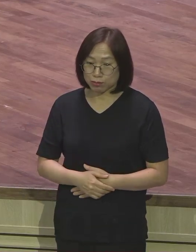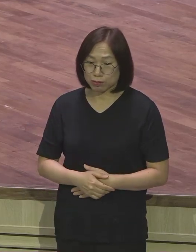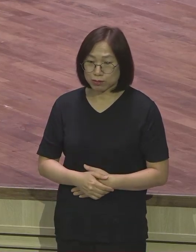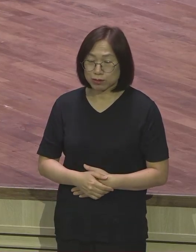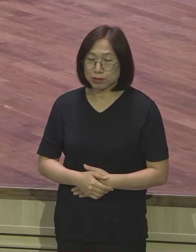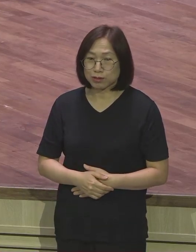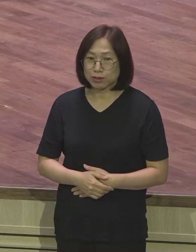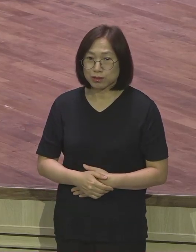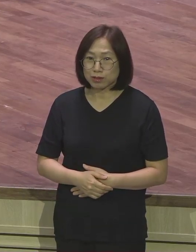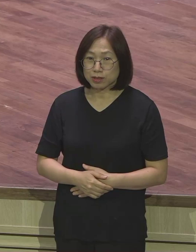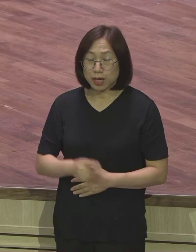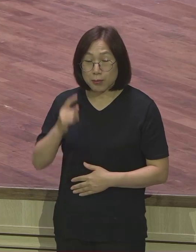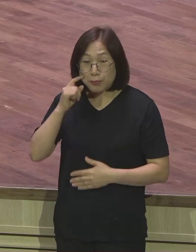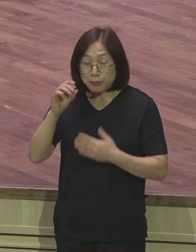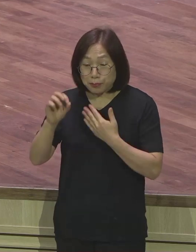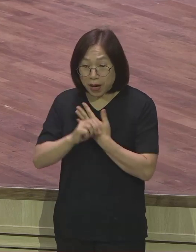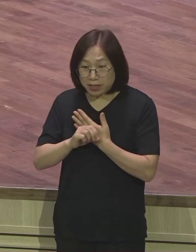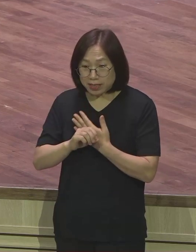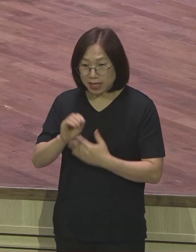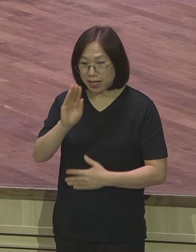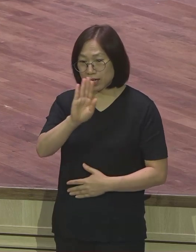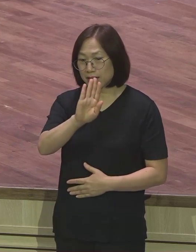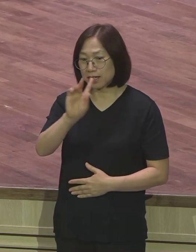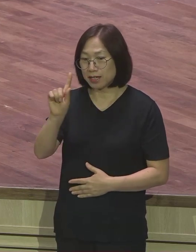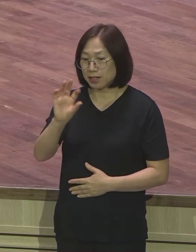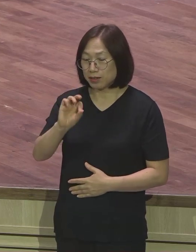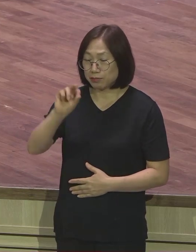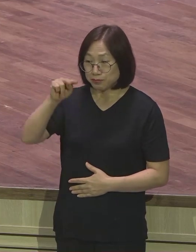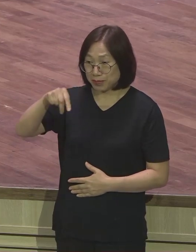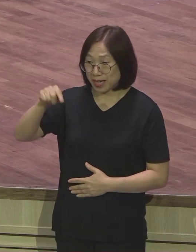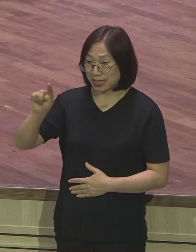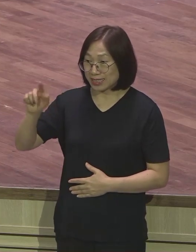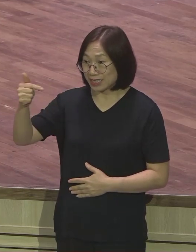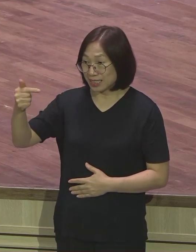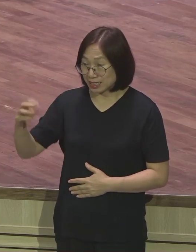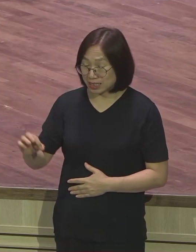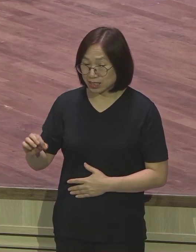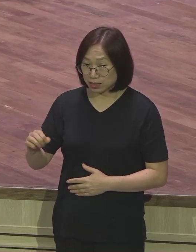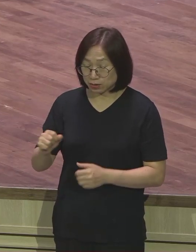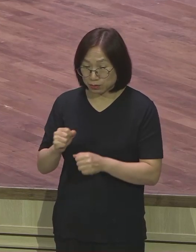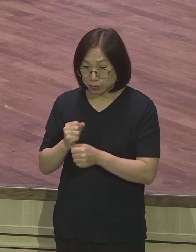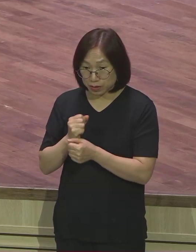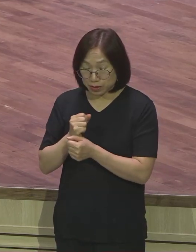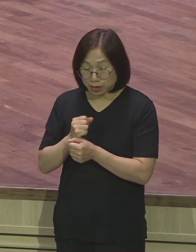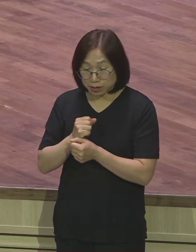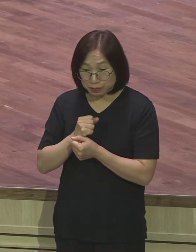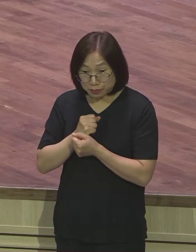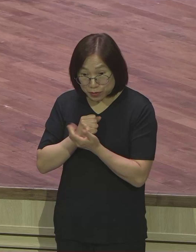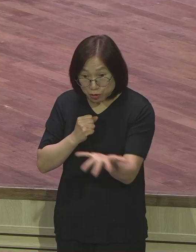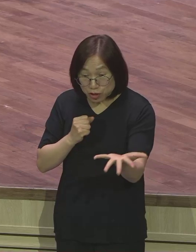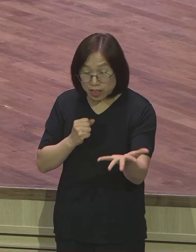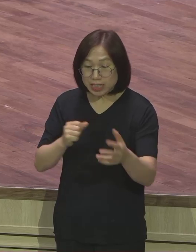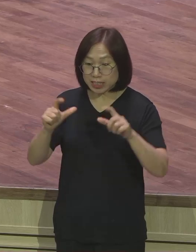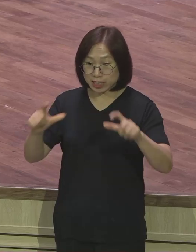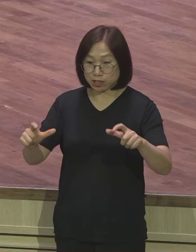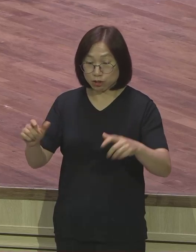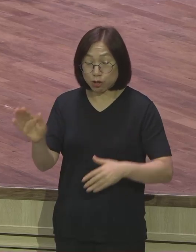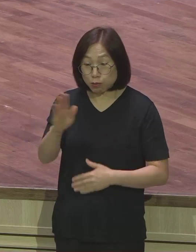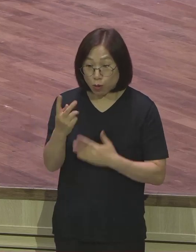만약에 방사능이 누출된 지역에 여러분들이 아무런 보호장비도 없이 그냥 맨몸으로 들어간다 무슨 말이죠